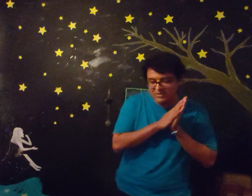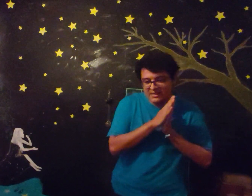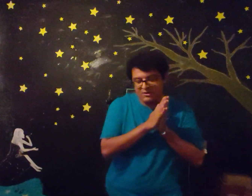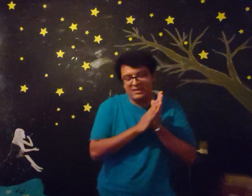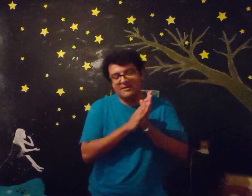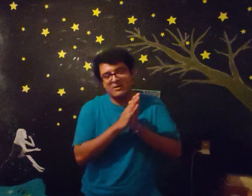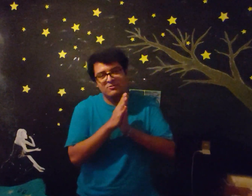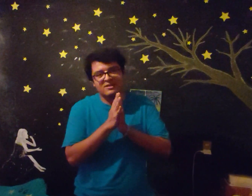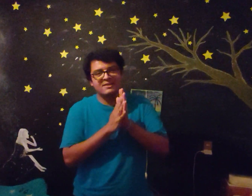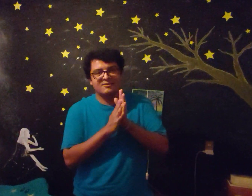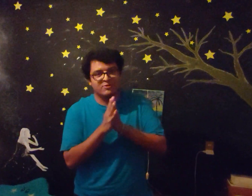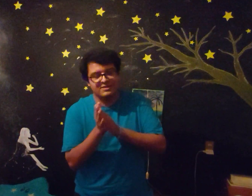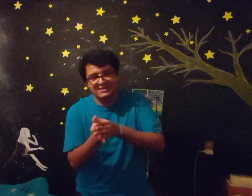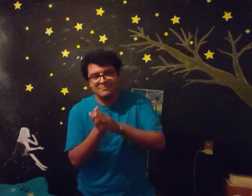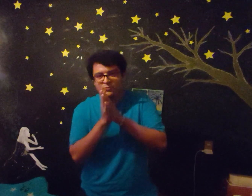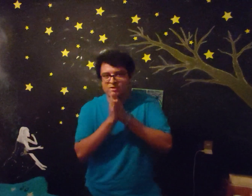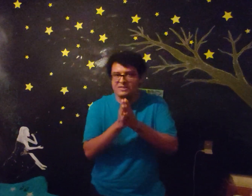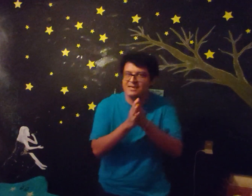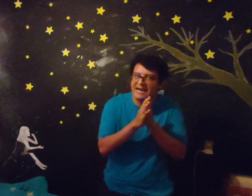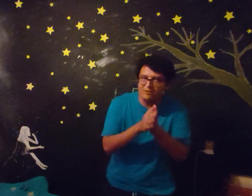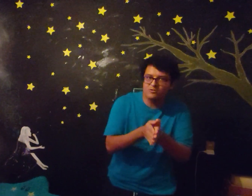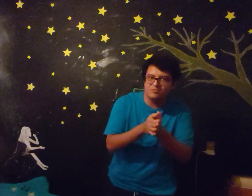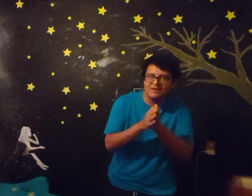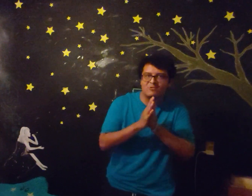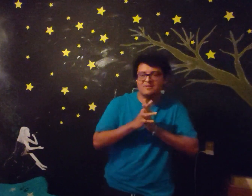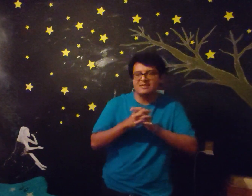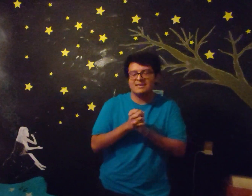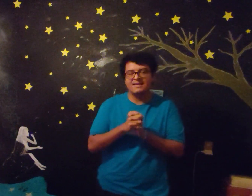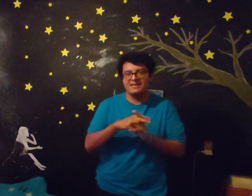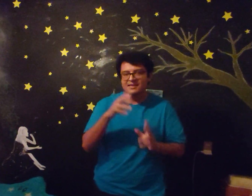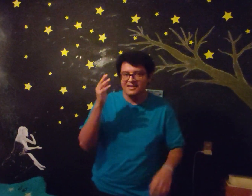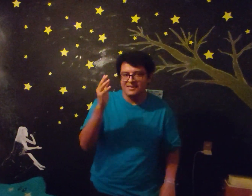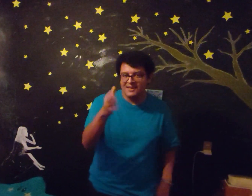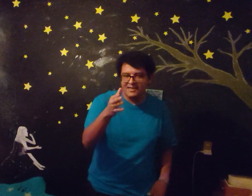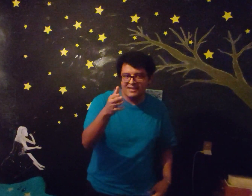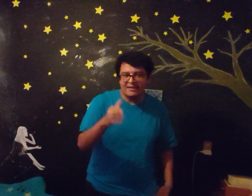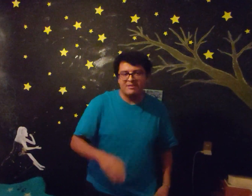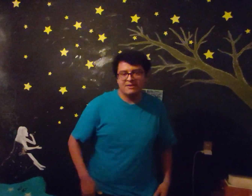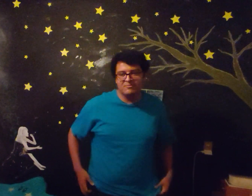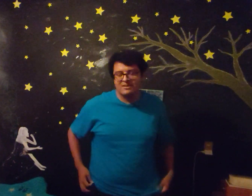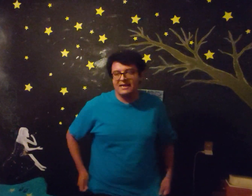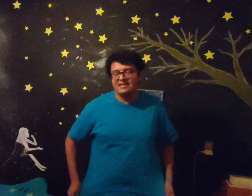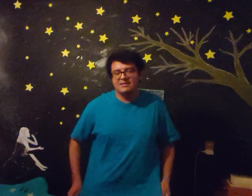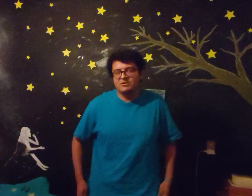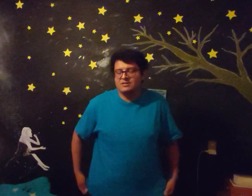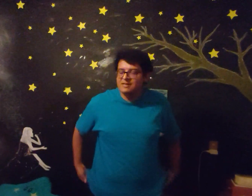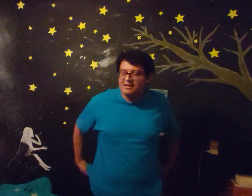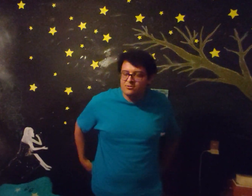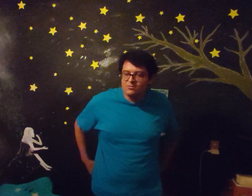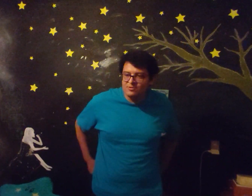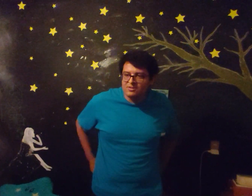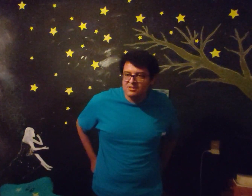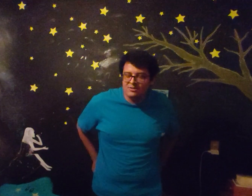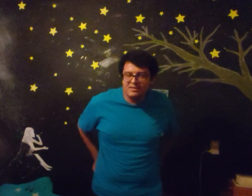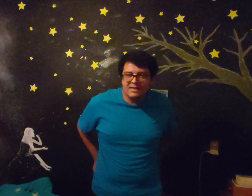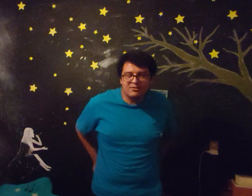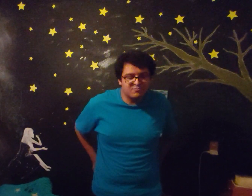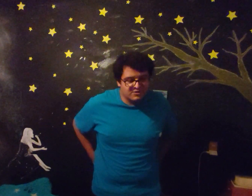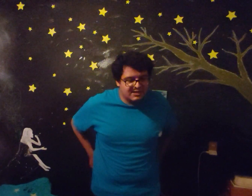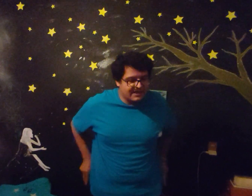video de preguntas y respuestas, ustedes dejaron sus preguntas ahí en el tab de la comunidad Y pues ahí lo estuvimos diciendo en directo, pues ahí